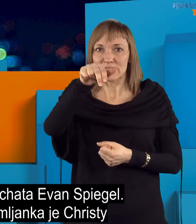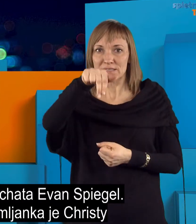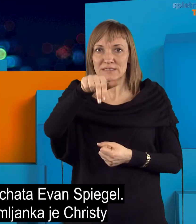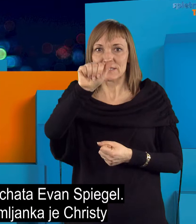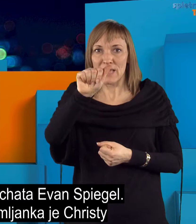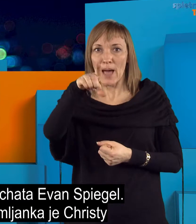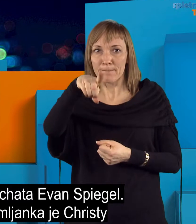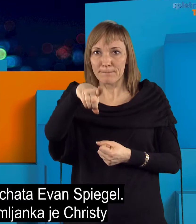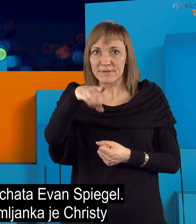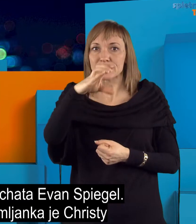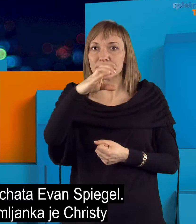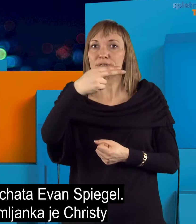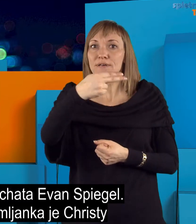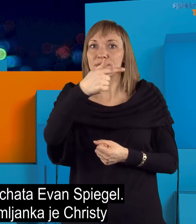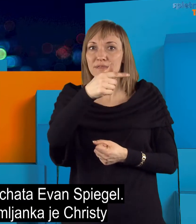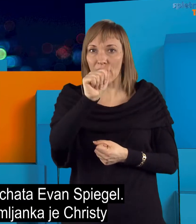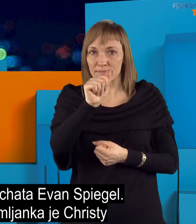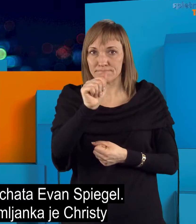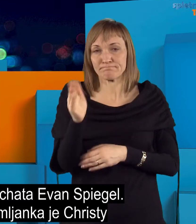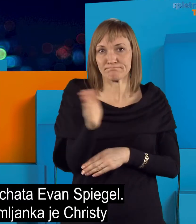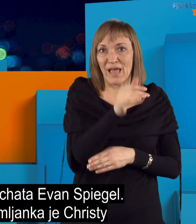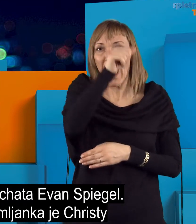Snapchata Ivan Spiegel,